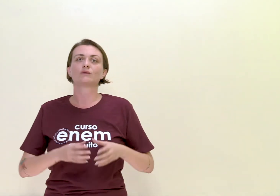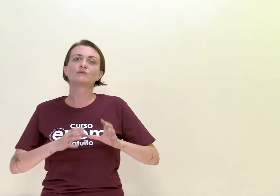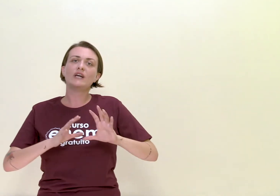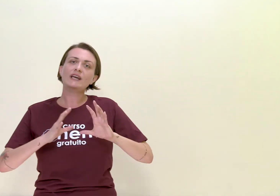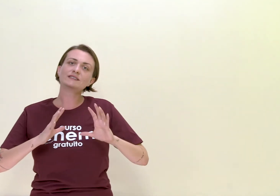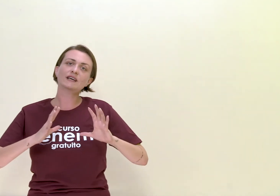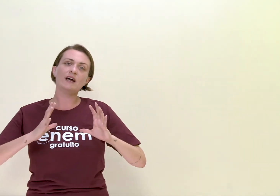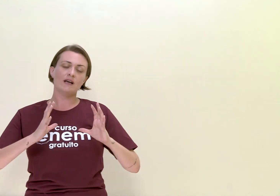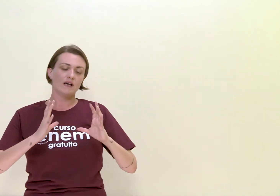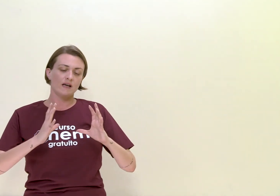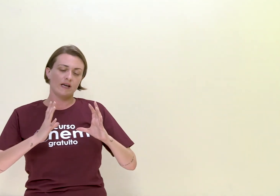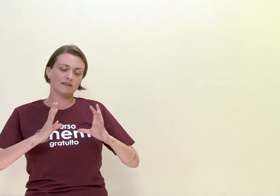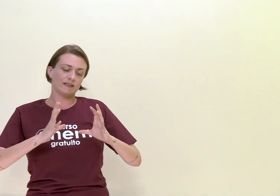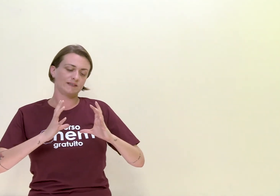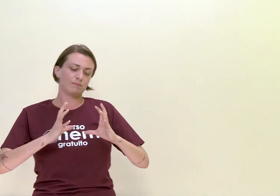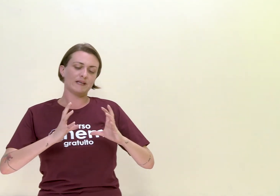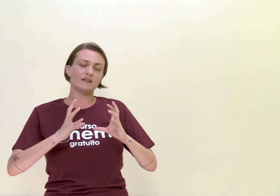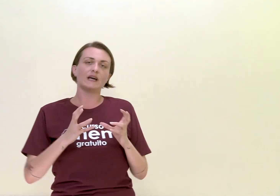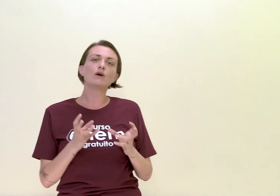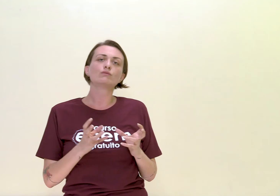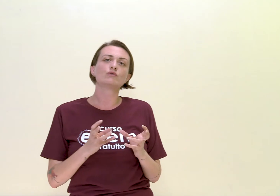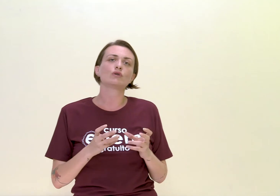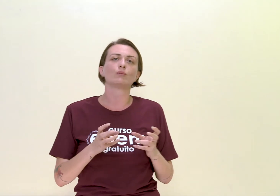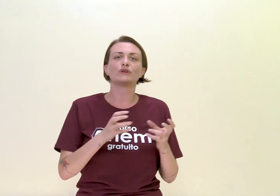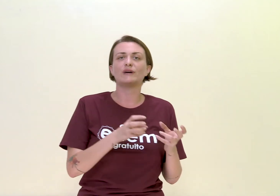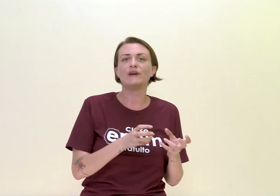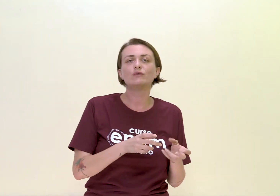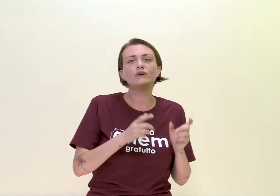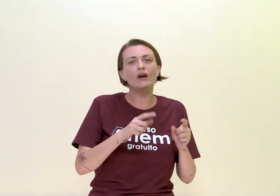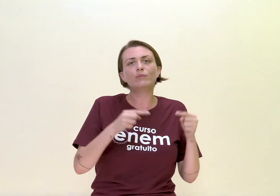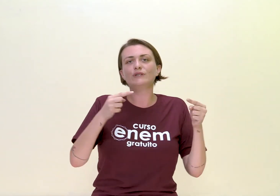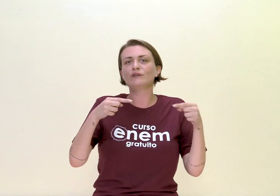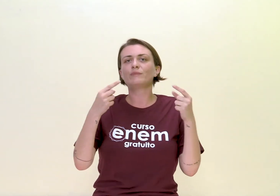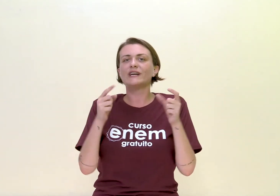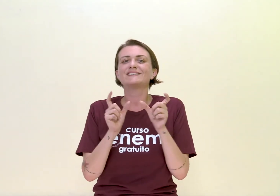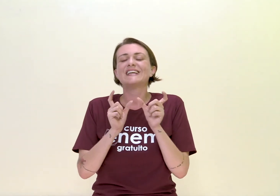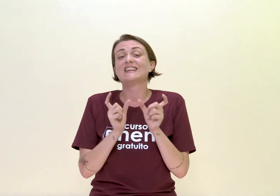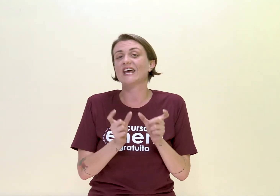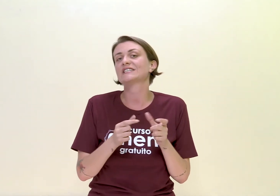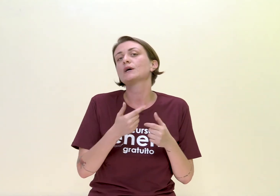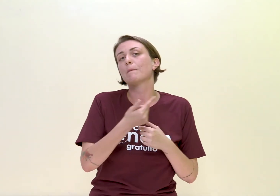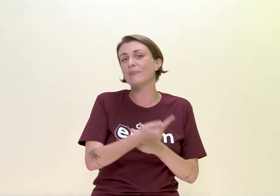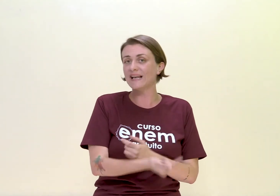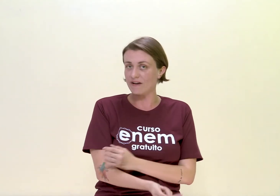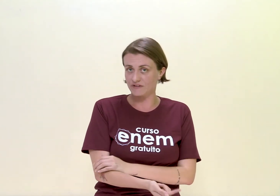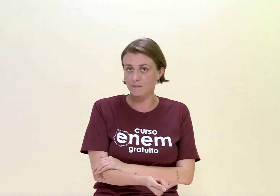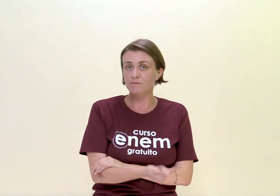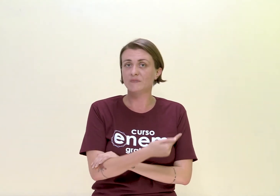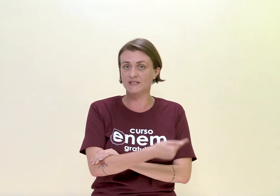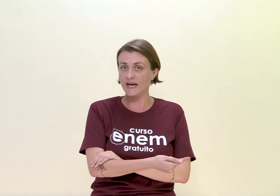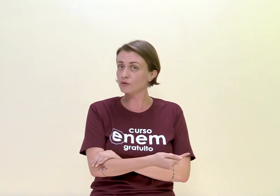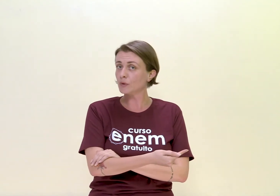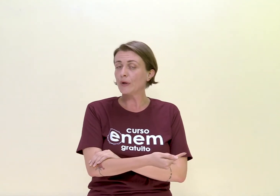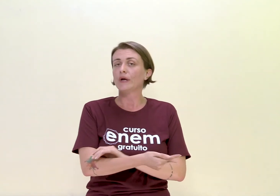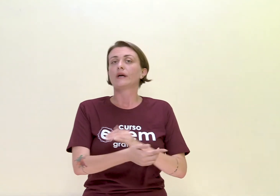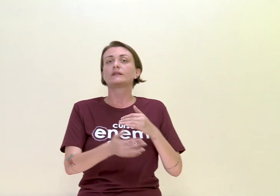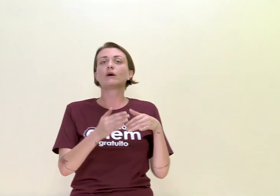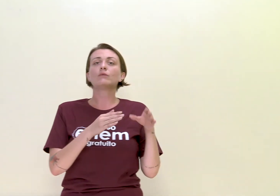Então, tem esse padrão de comportamento que é um padrão que aparece nessa palavra. Certo? Então,